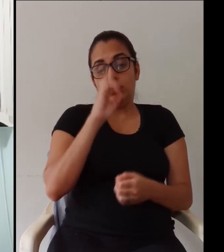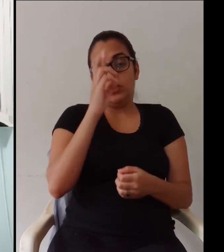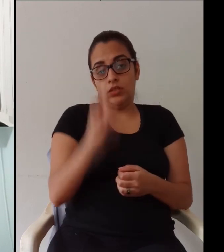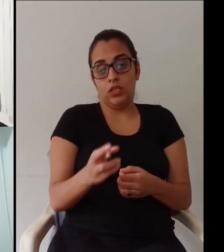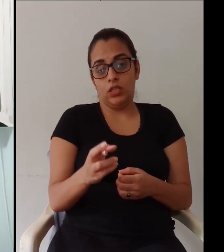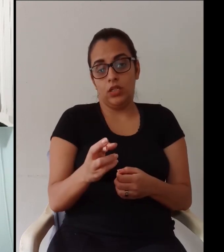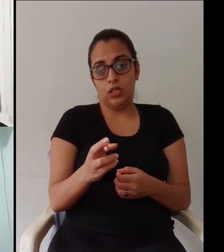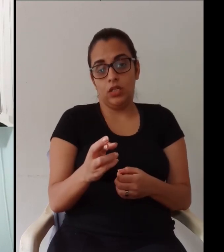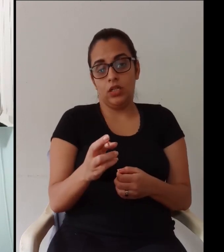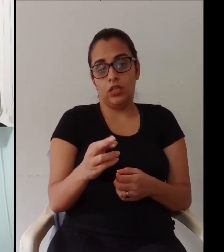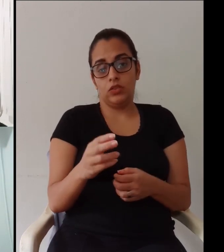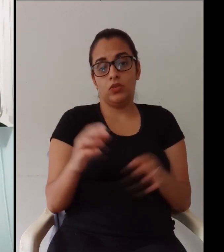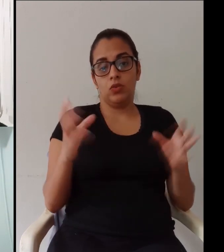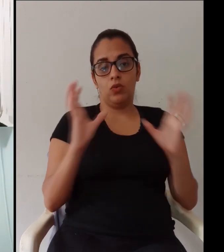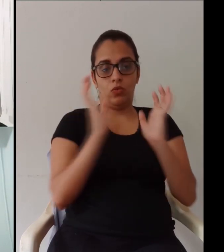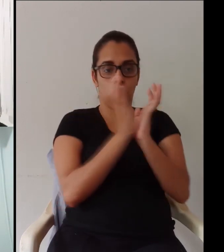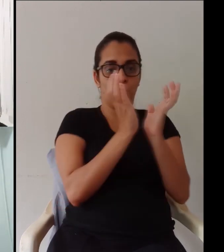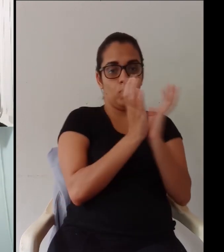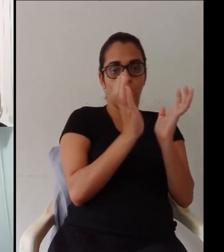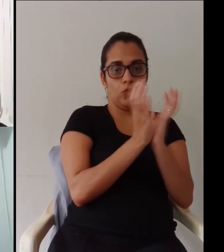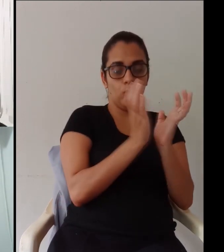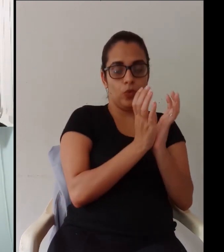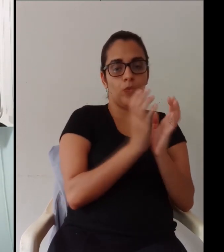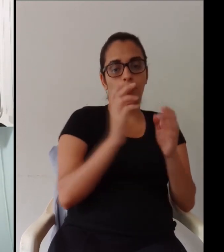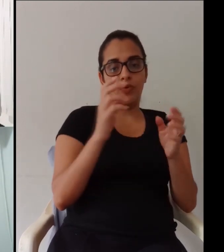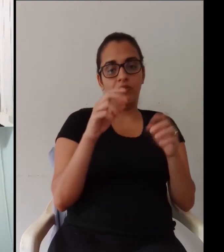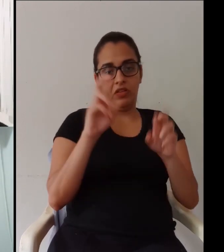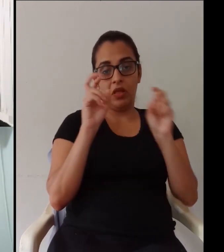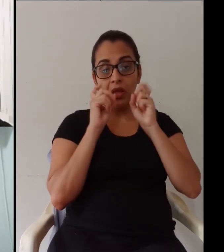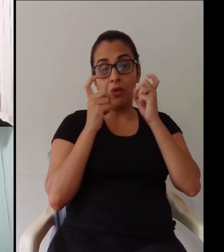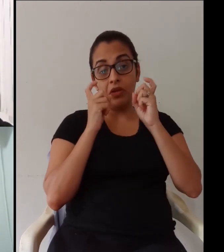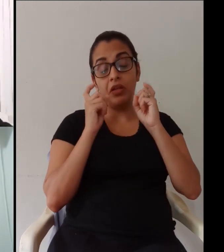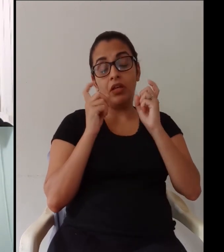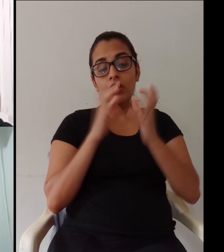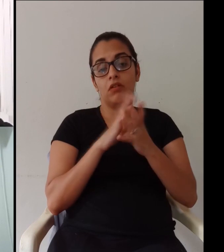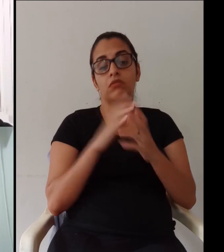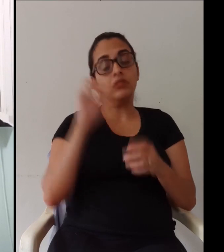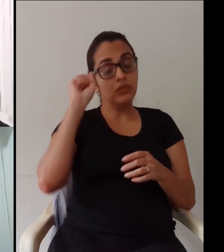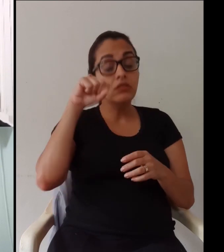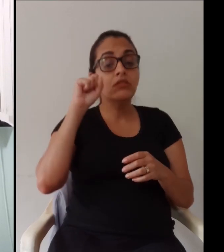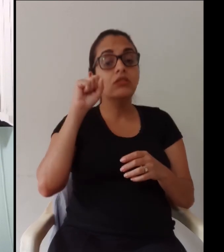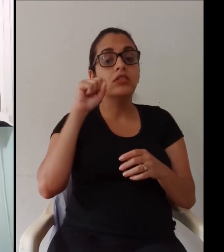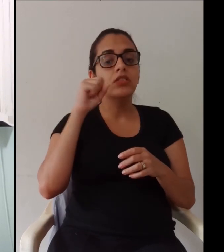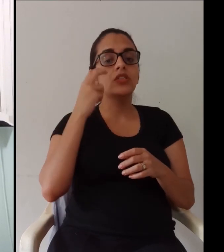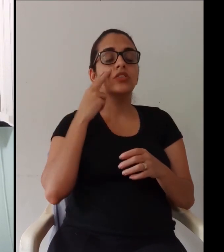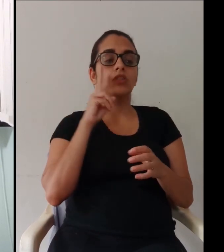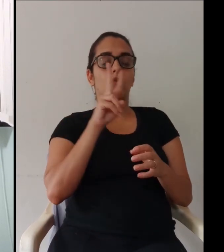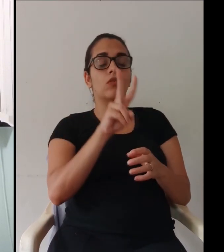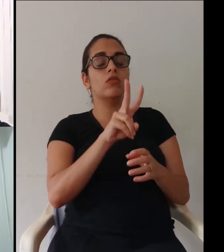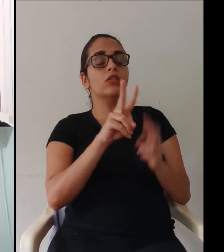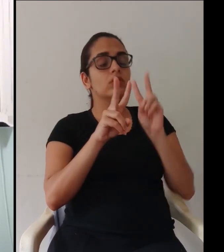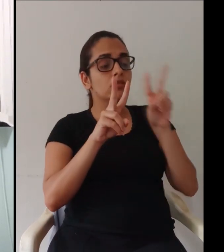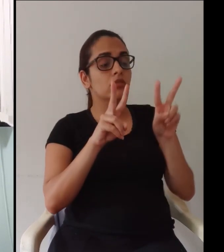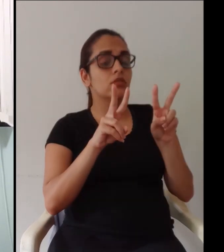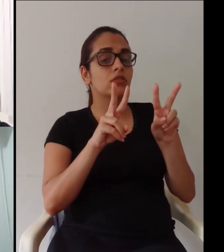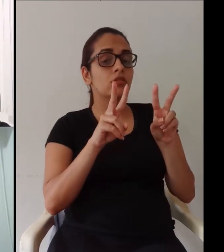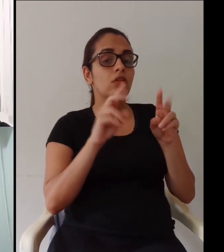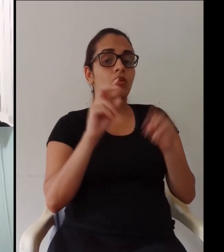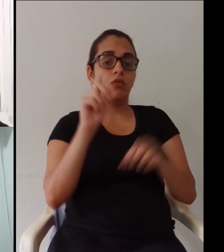tempo muito grande parada acredito que hoje nós teremos um resultado uma nota do comitê de crise falando